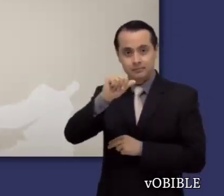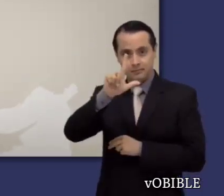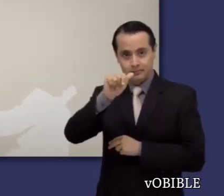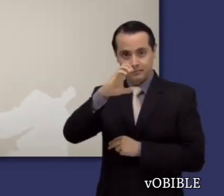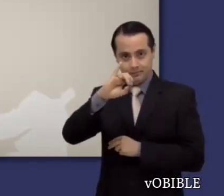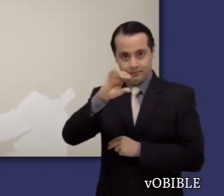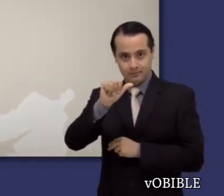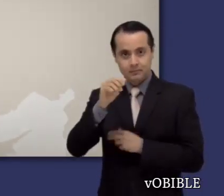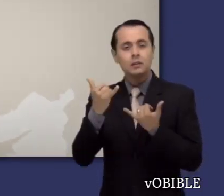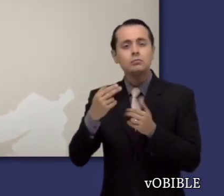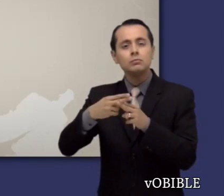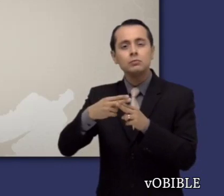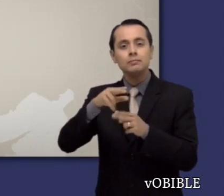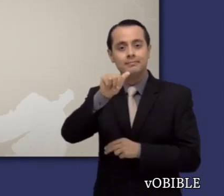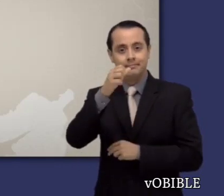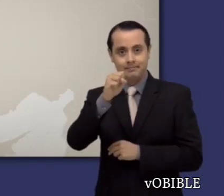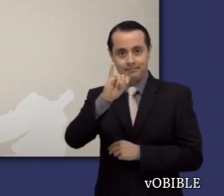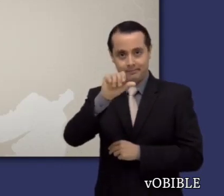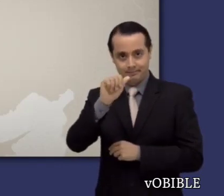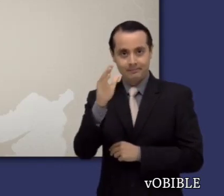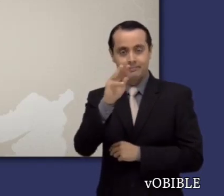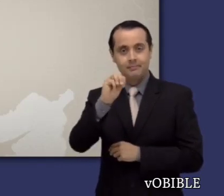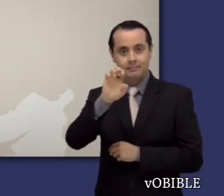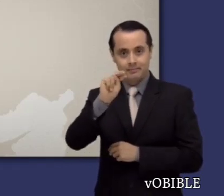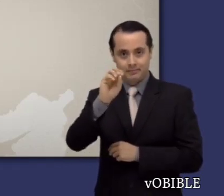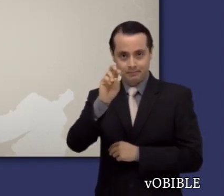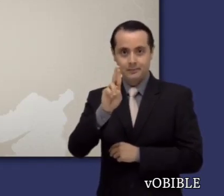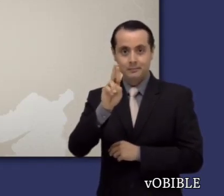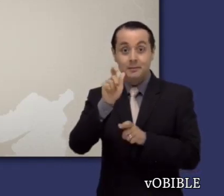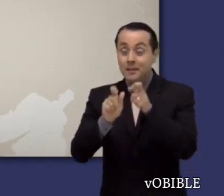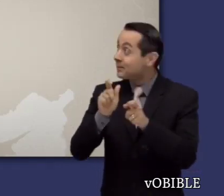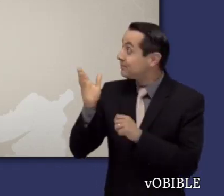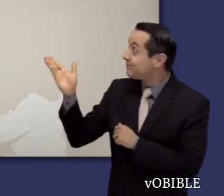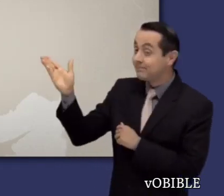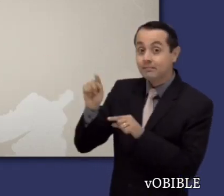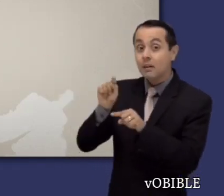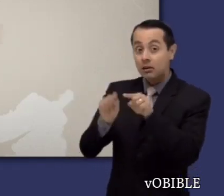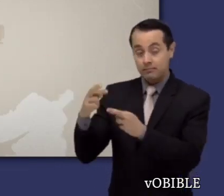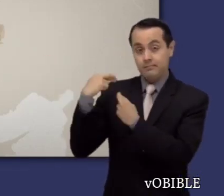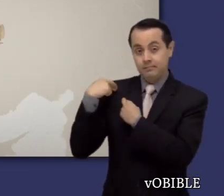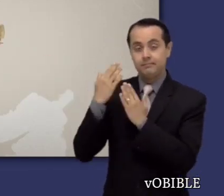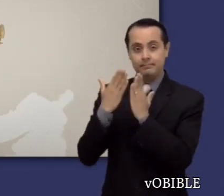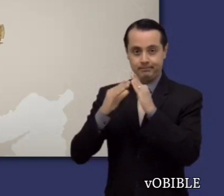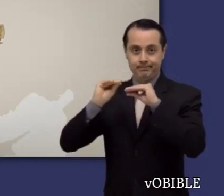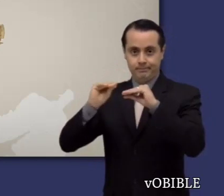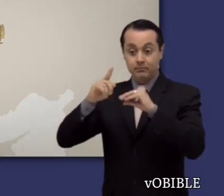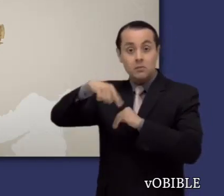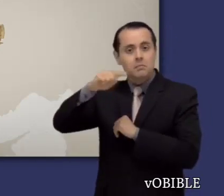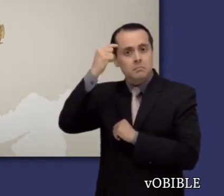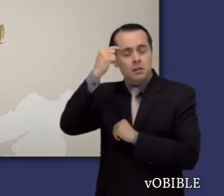Es probable que entre las congregaciones de Galacia las que Pablo escribió estuvieran las de Antioquía de Pisidia, Iconio,